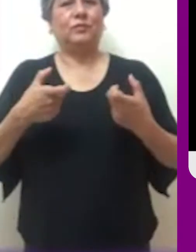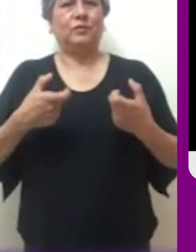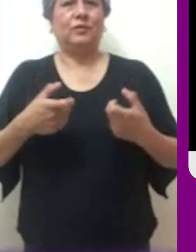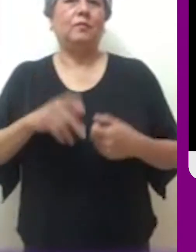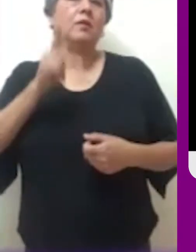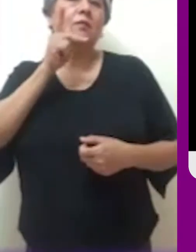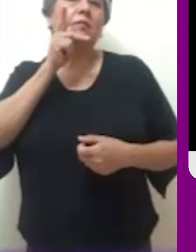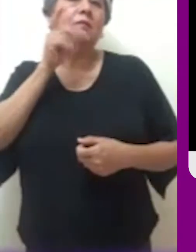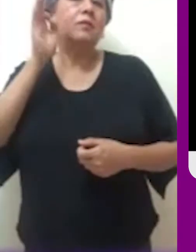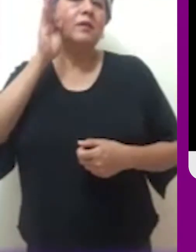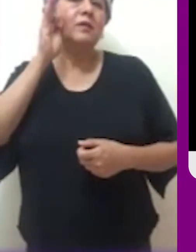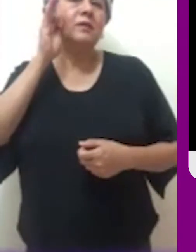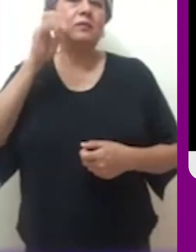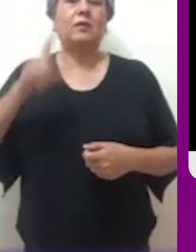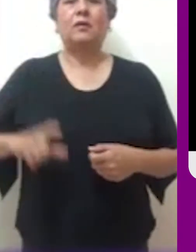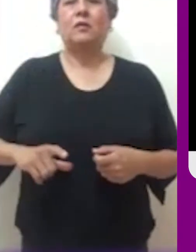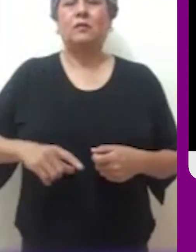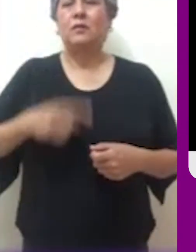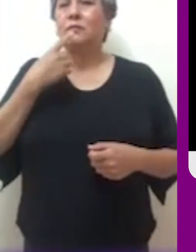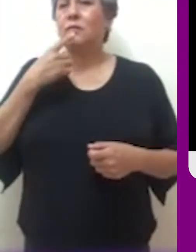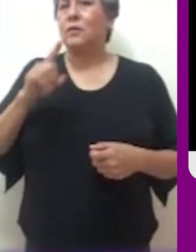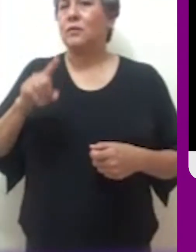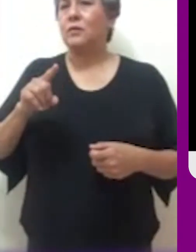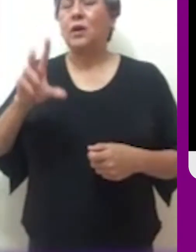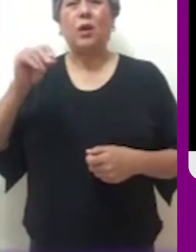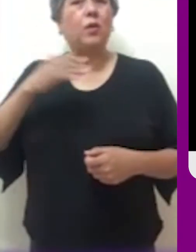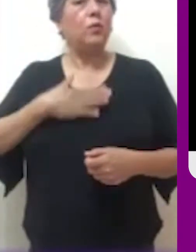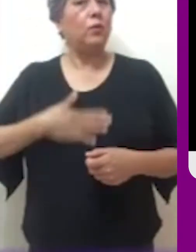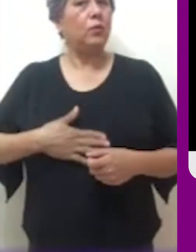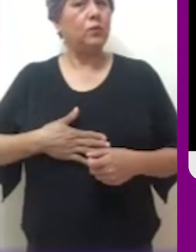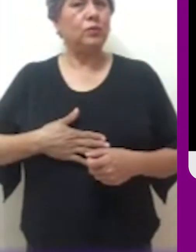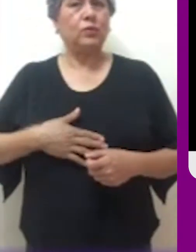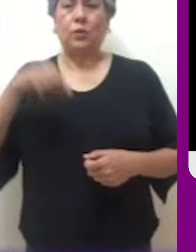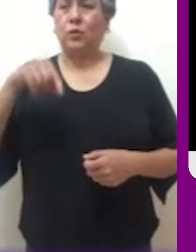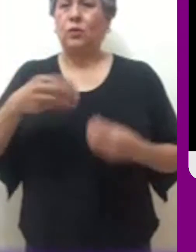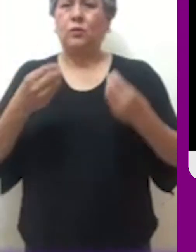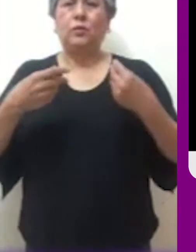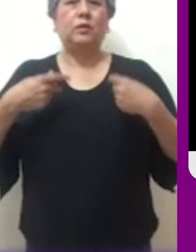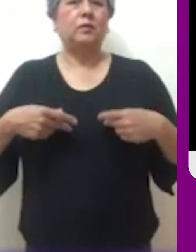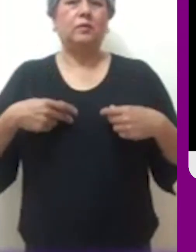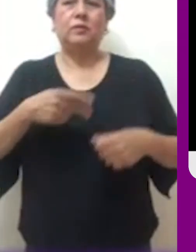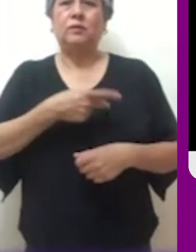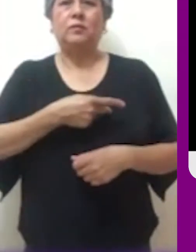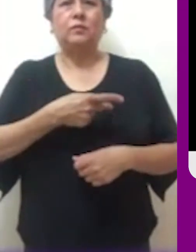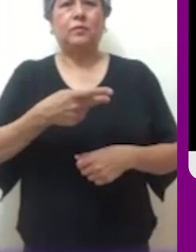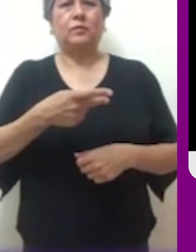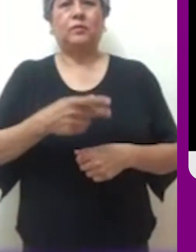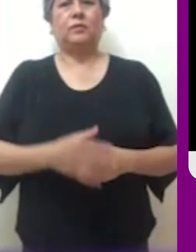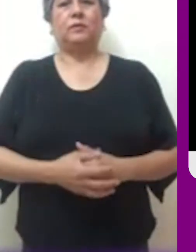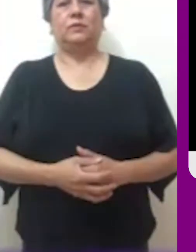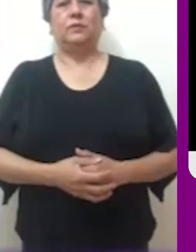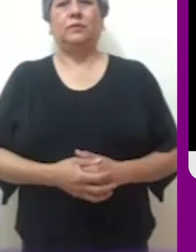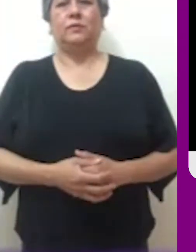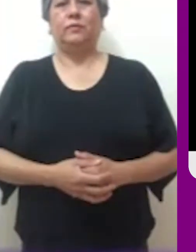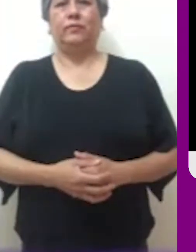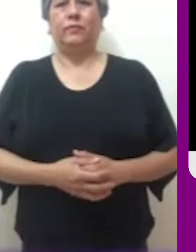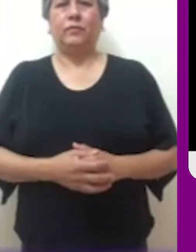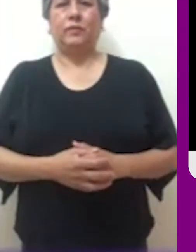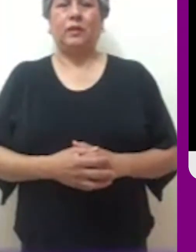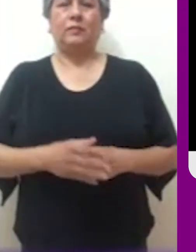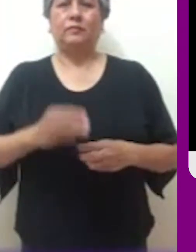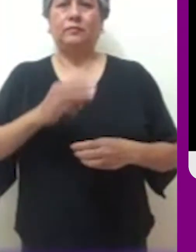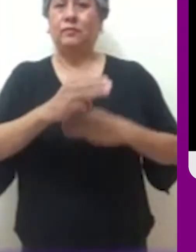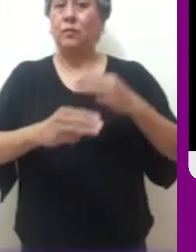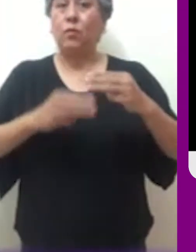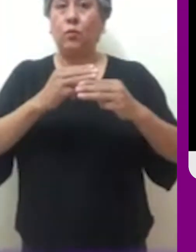no se cansa de reclamar el sistema injusto que cada día produce nuevos pobres. El